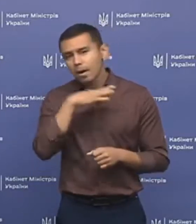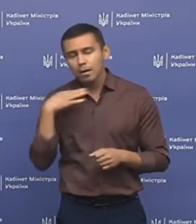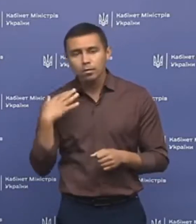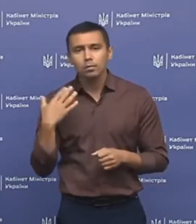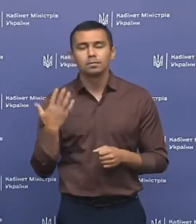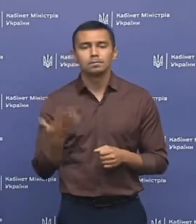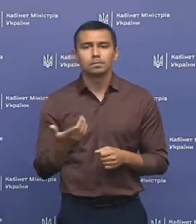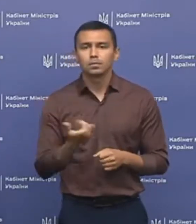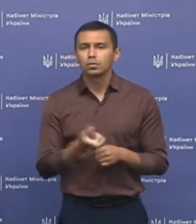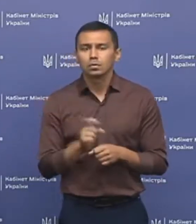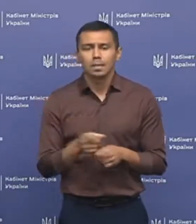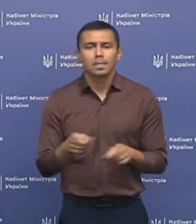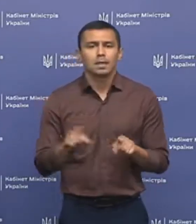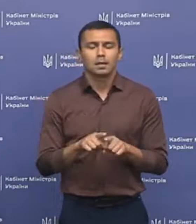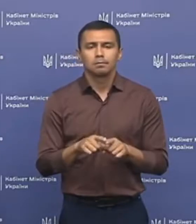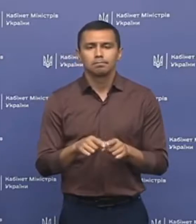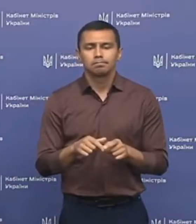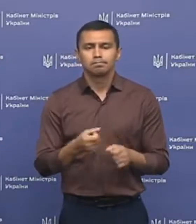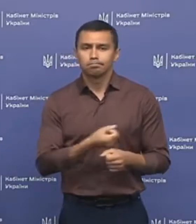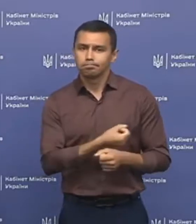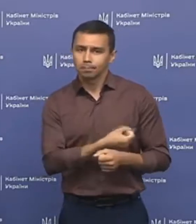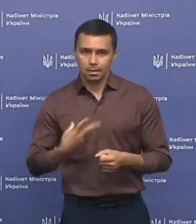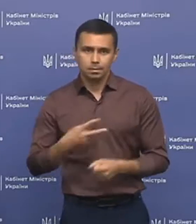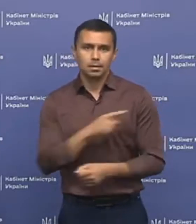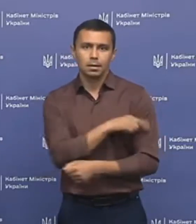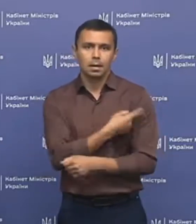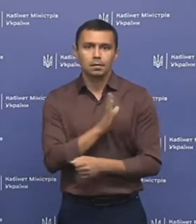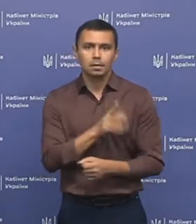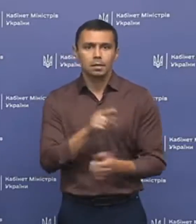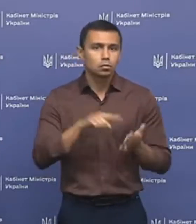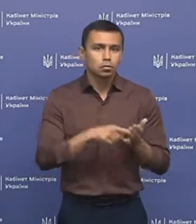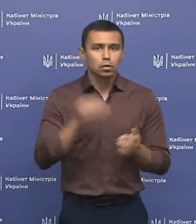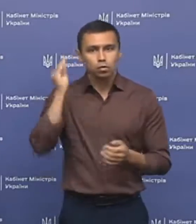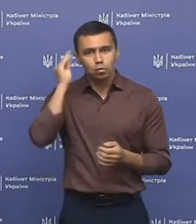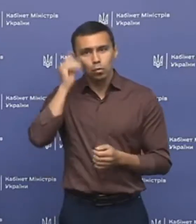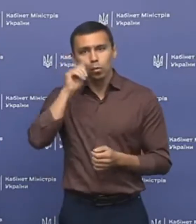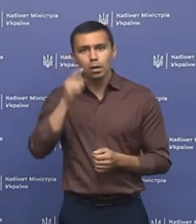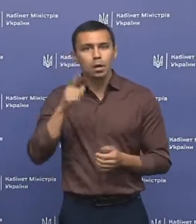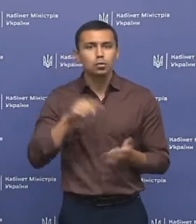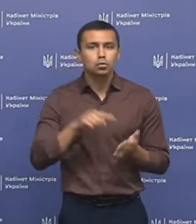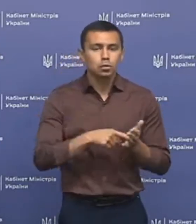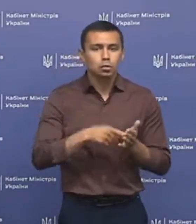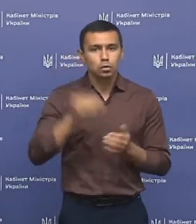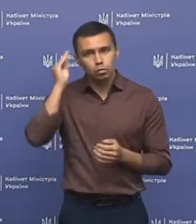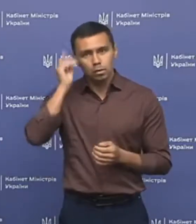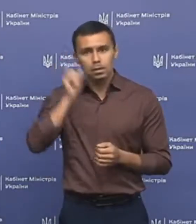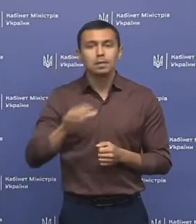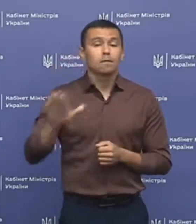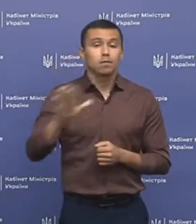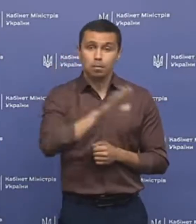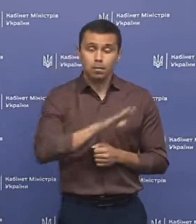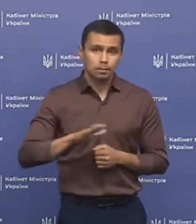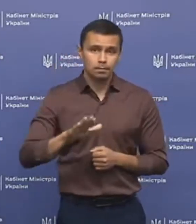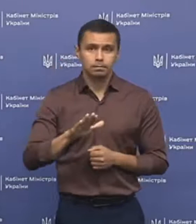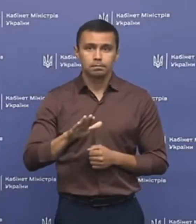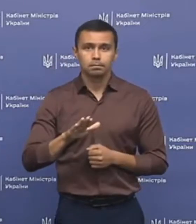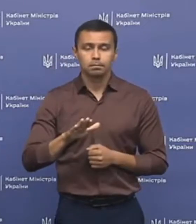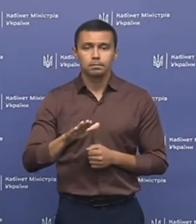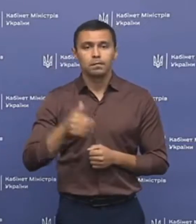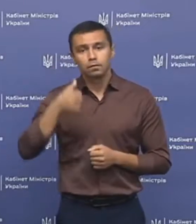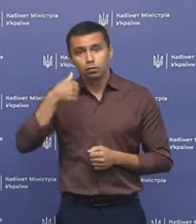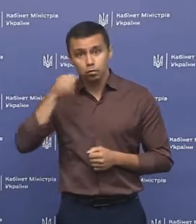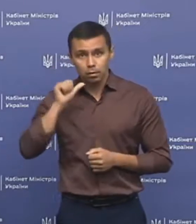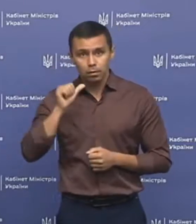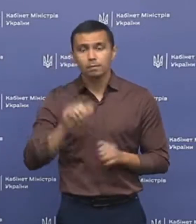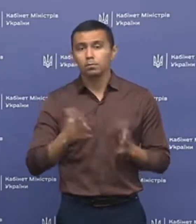дуже таких класних лікарів. Не тільки з точки зору України, а з точки зору і Європи. І